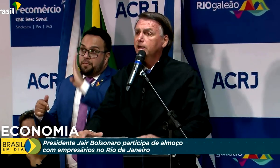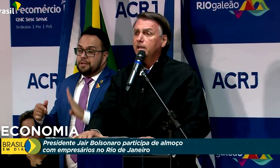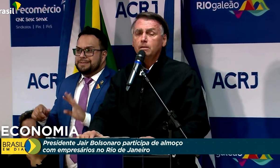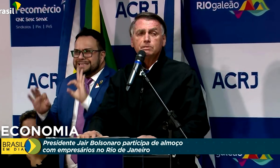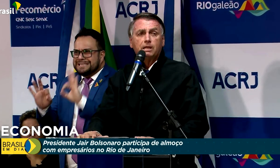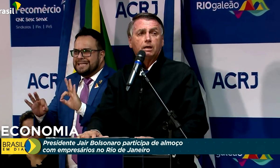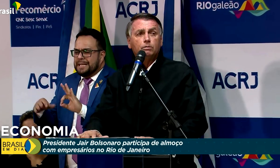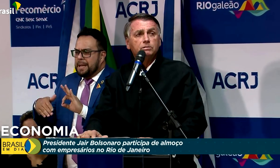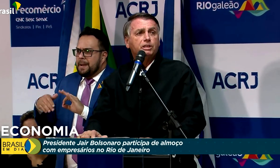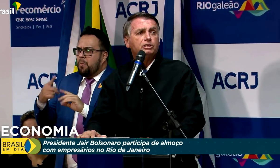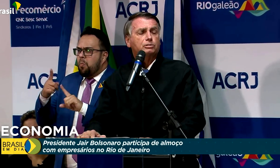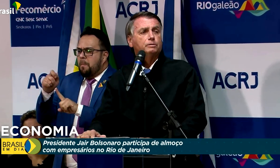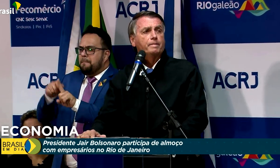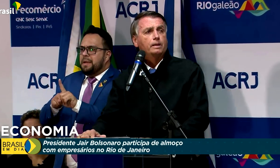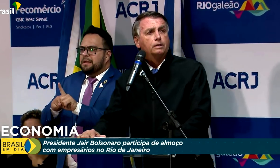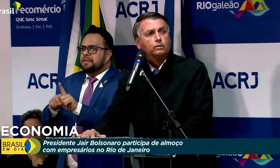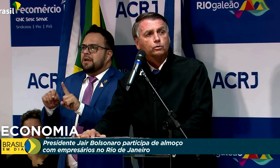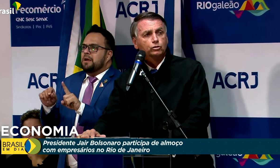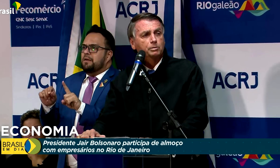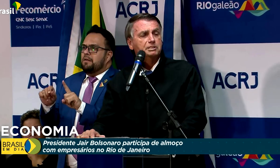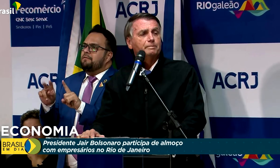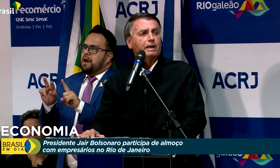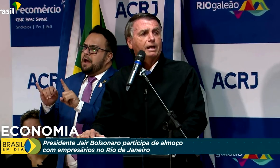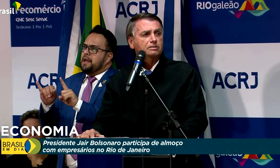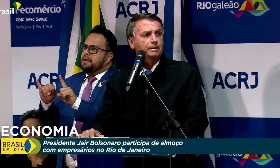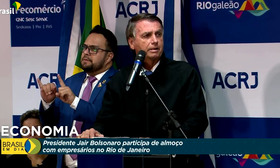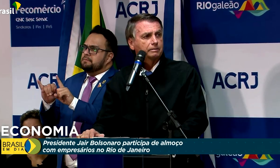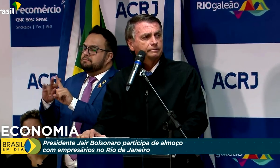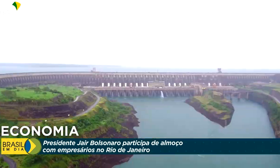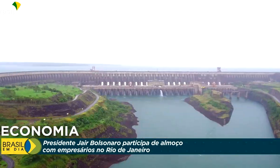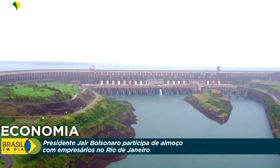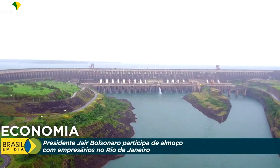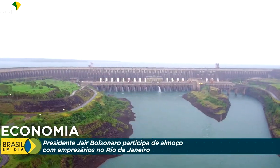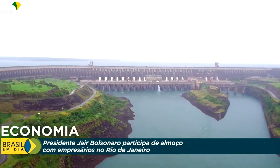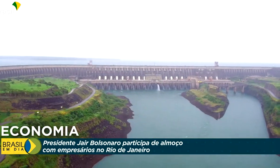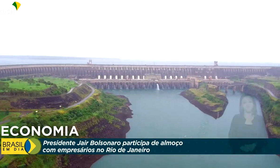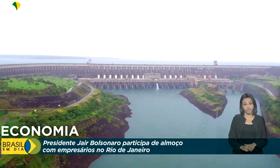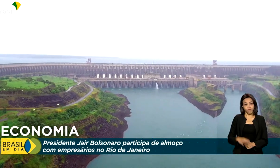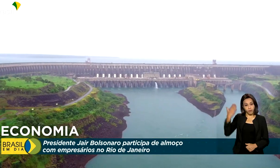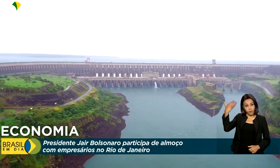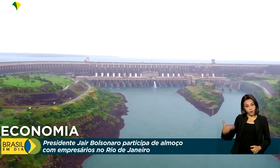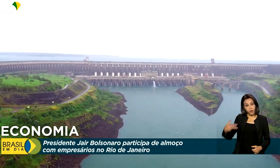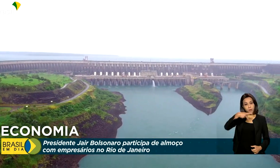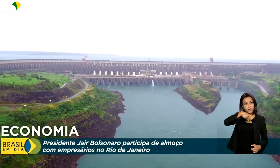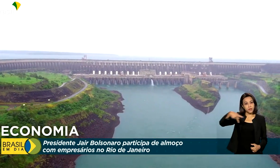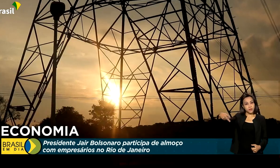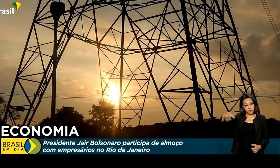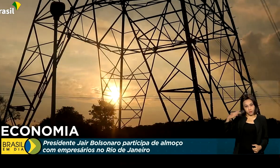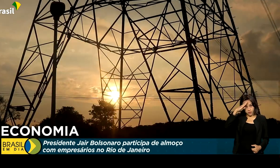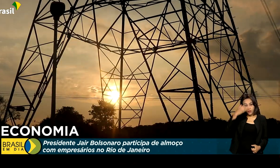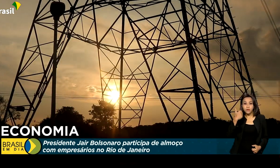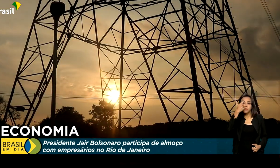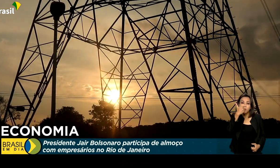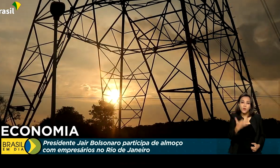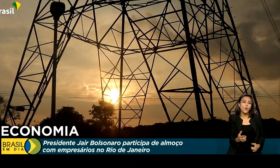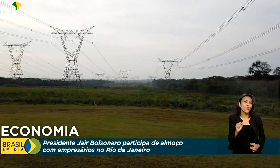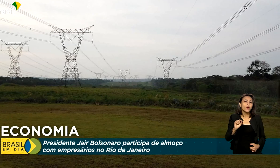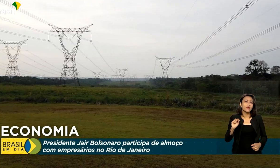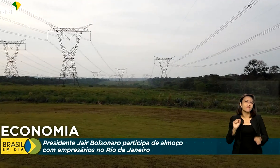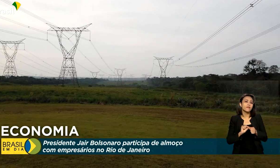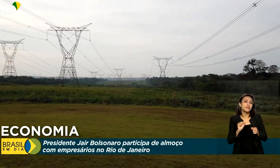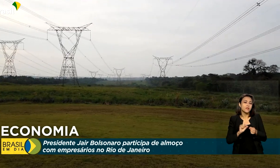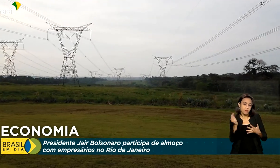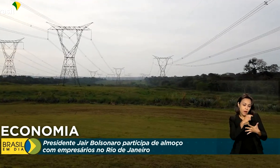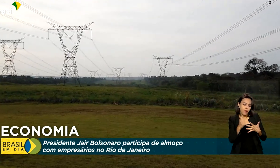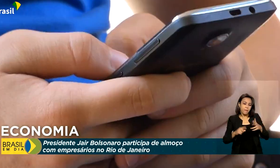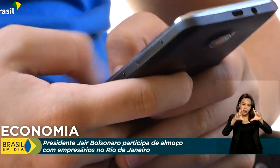chegaremos a um dígito o número de desempregados no Brasil. O presidente também falou sobre o que está sendo feito para diminuir o preço da